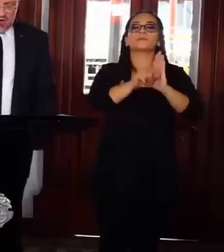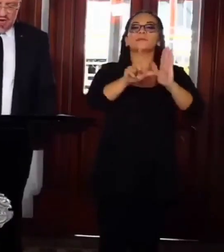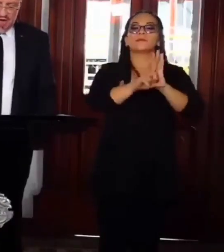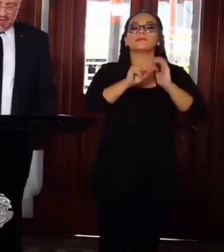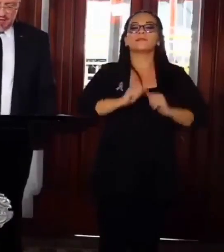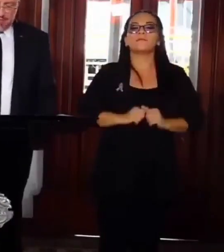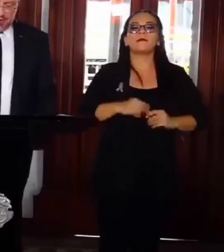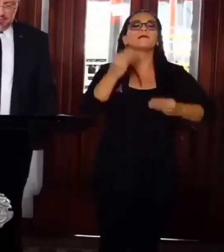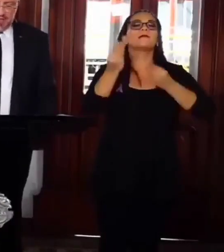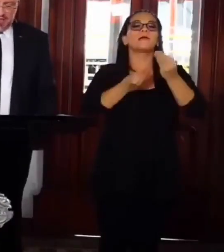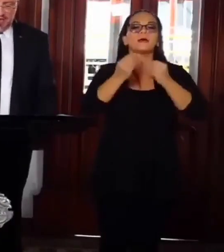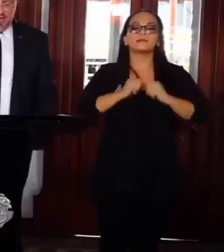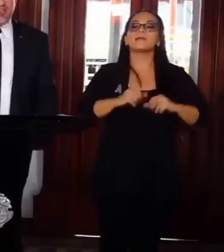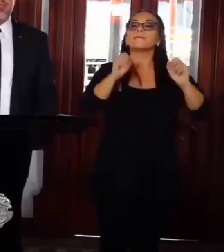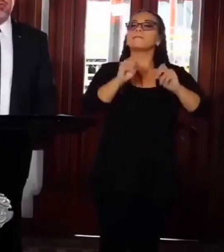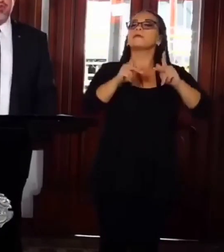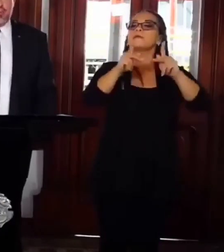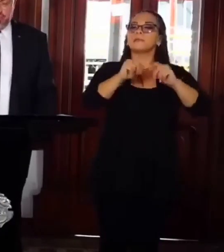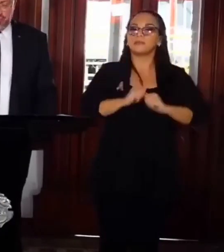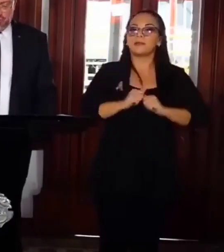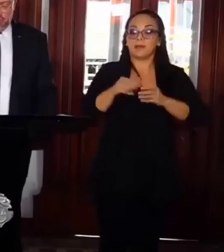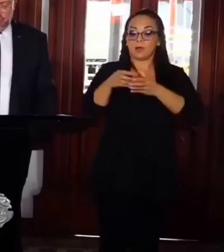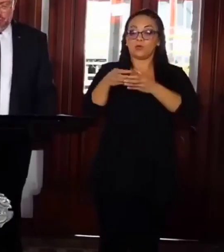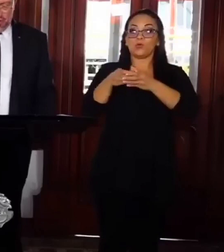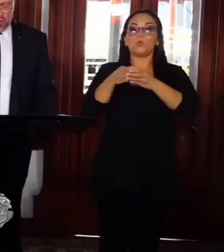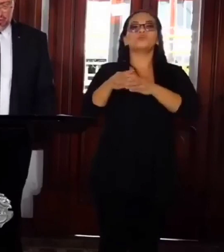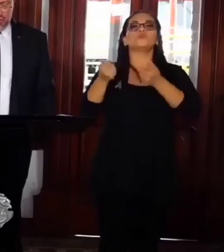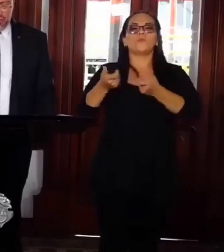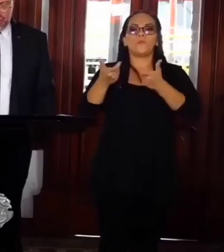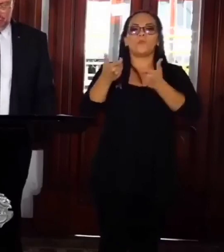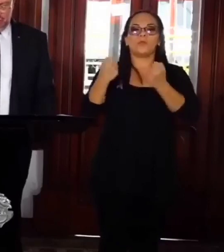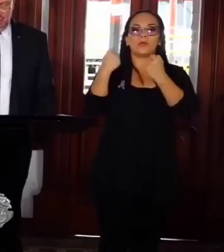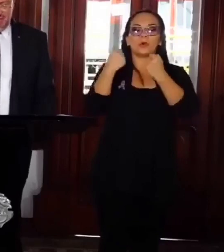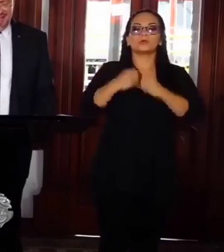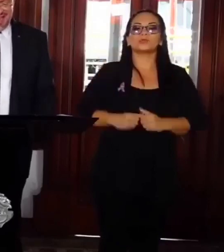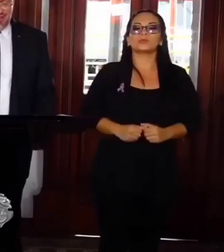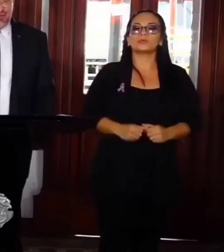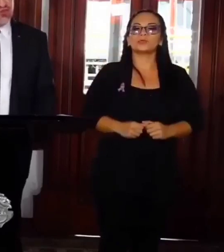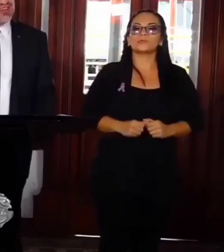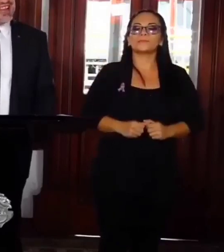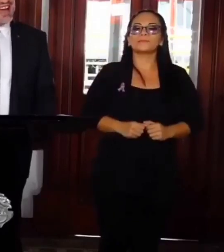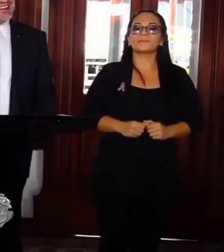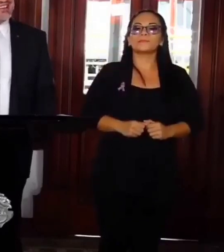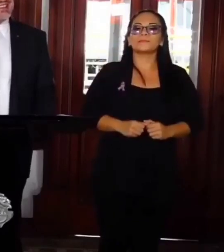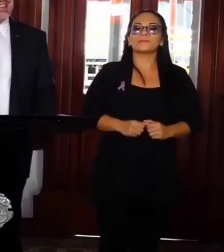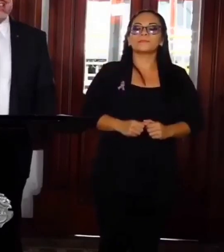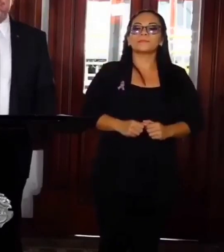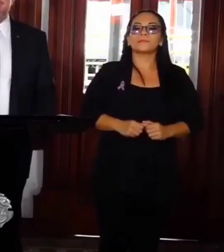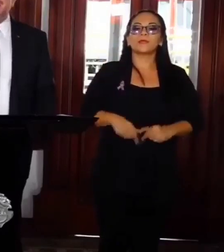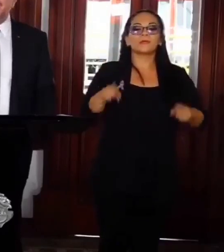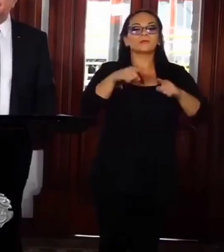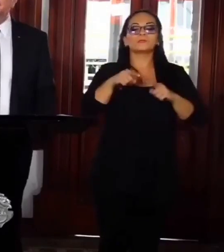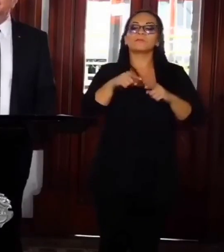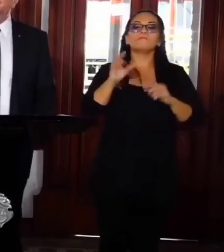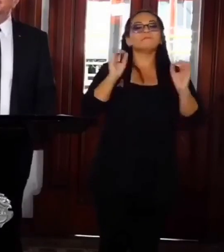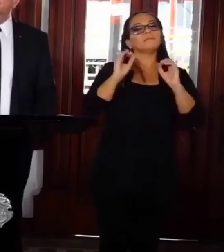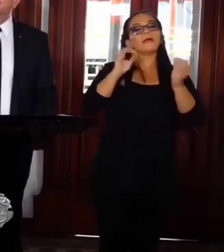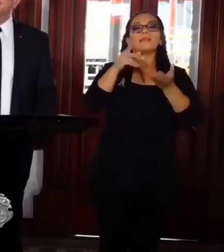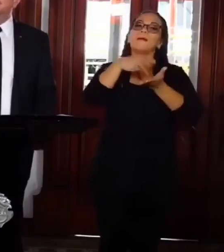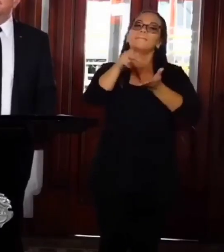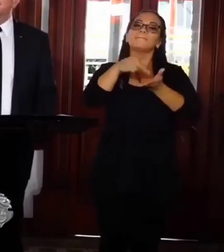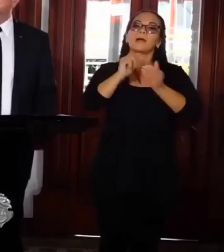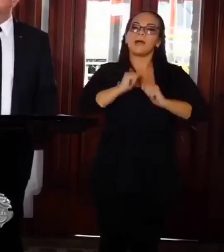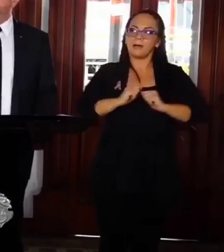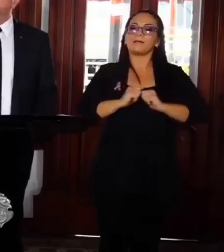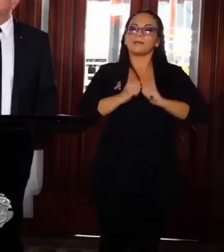lo que hace es permitirle a esos grupos poderosos exonerarse de pagar de